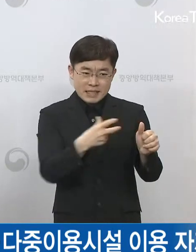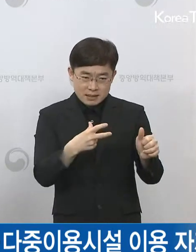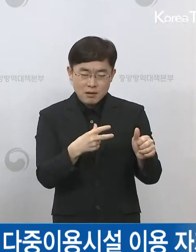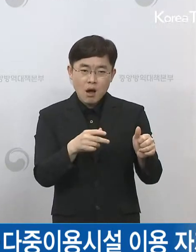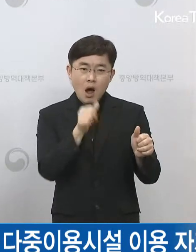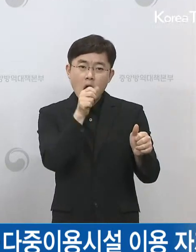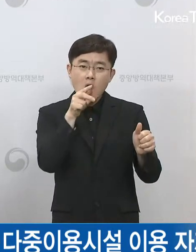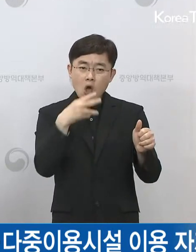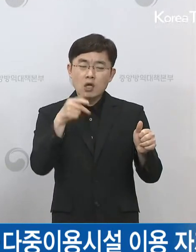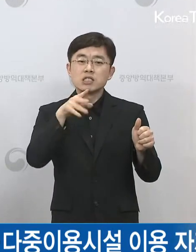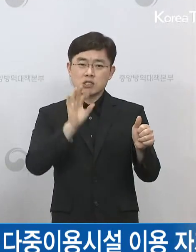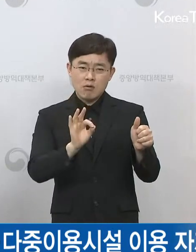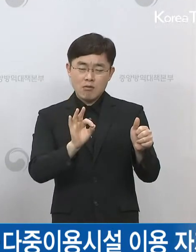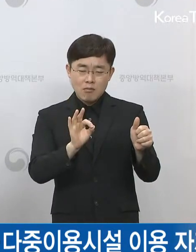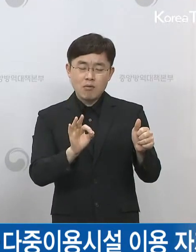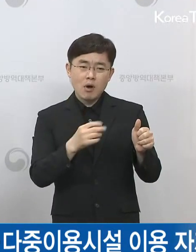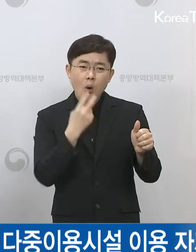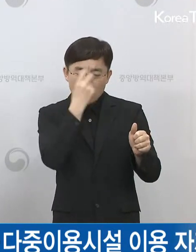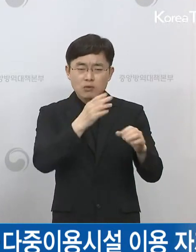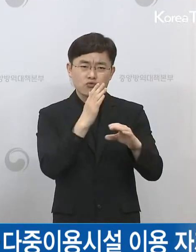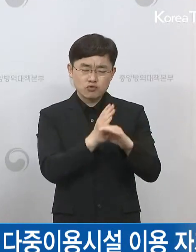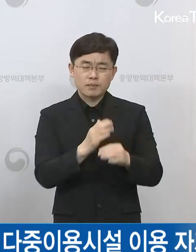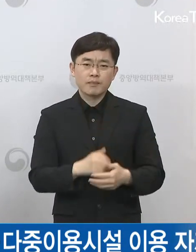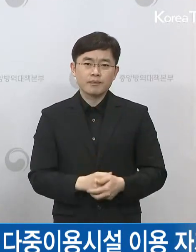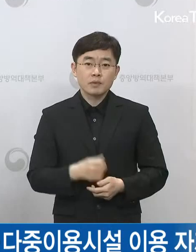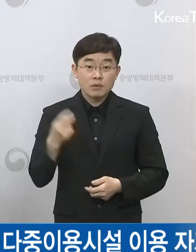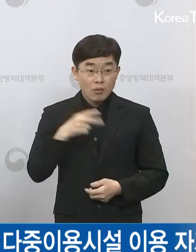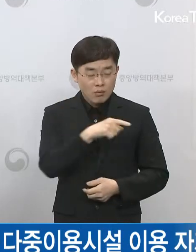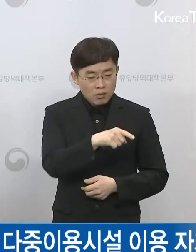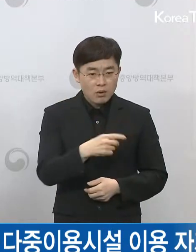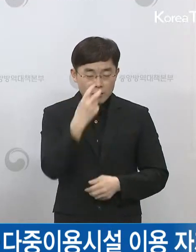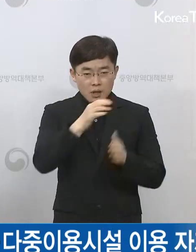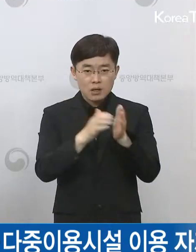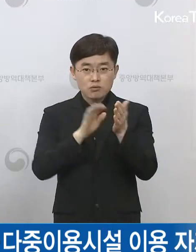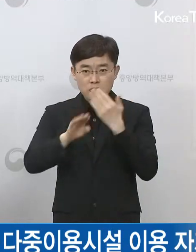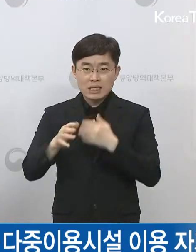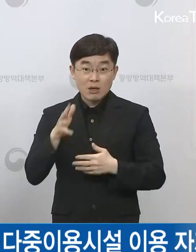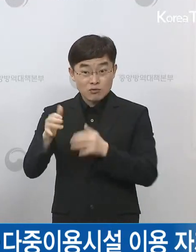자문 검토를 받아서 사례를 분류할 계획입니다.